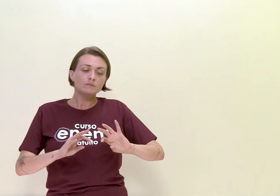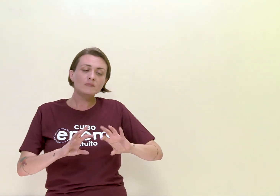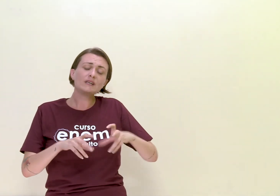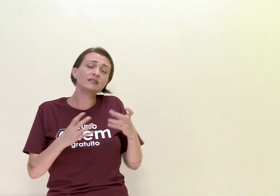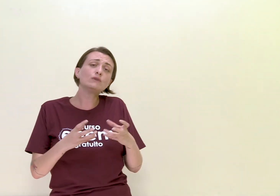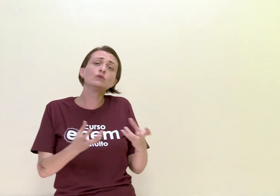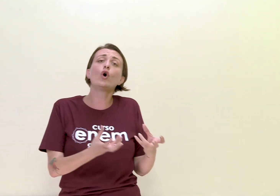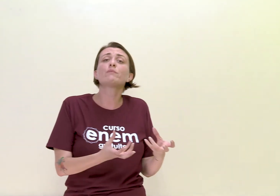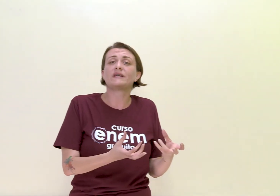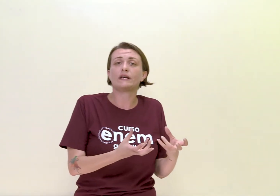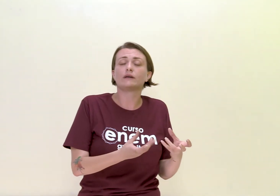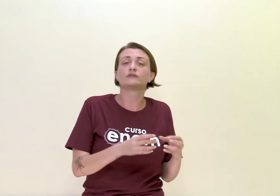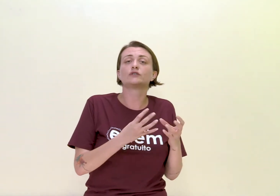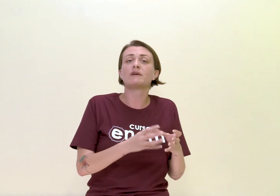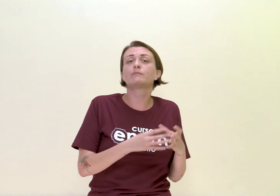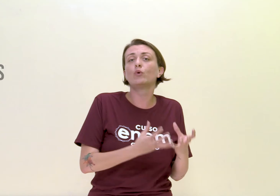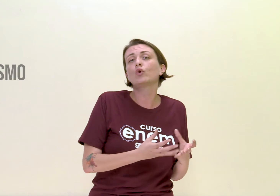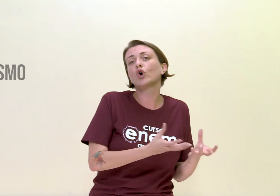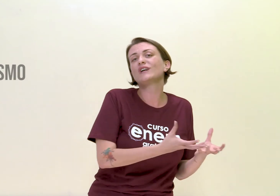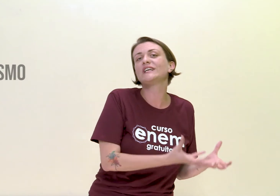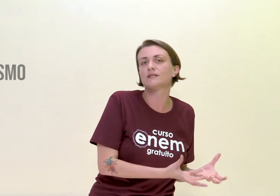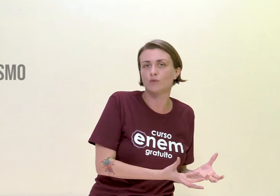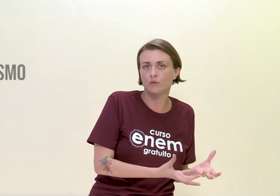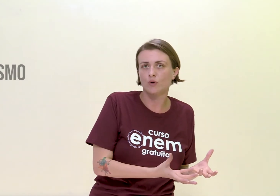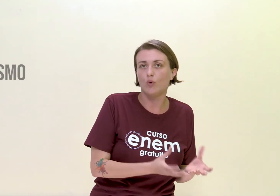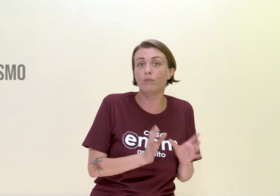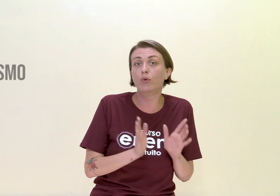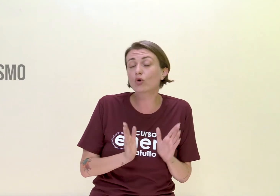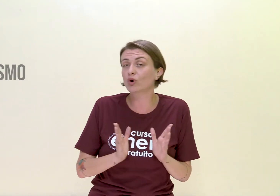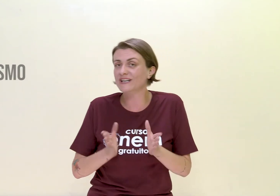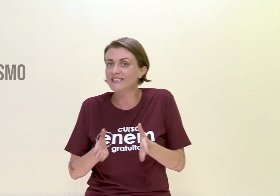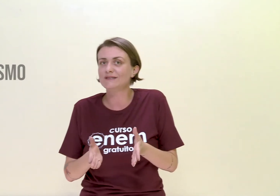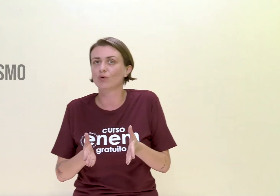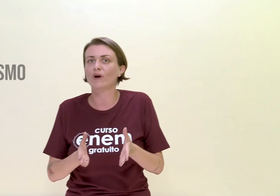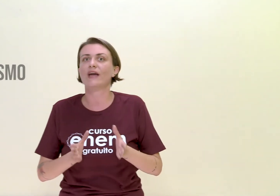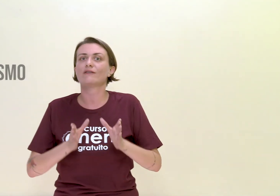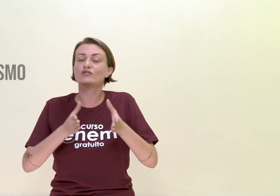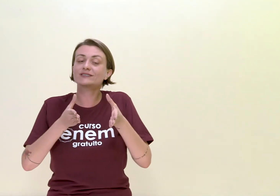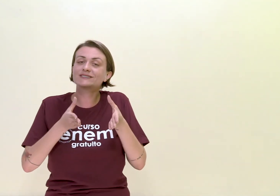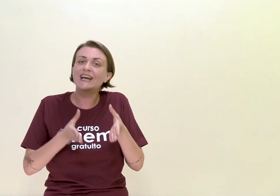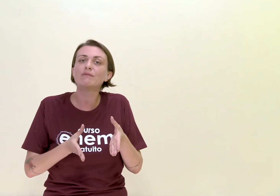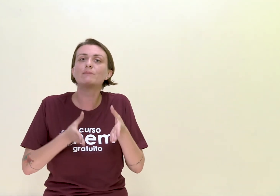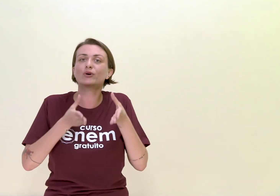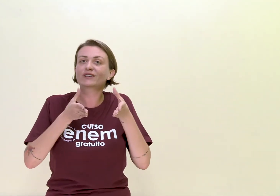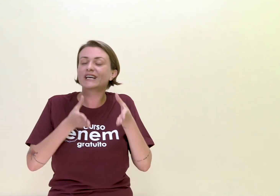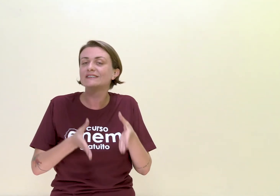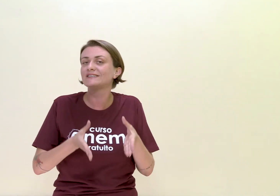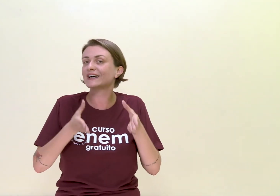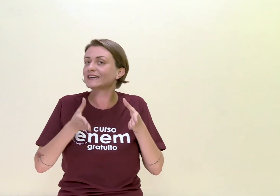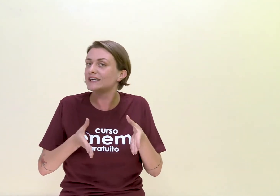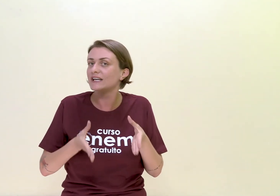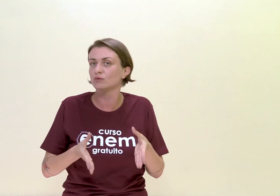tem um nome, esse nome é bucolismo. Bucolismo. O bucolismo é de extrema importância aqui no